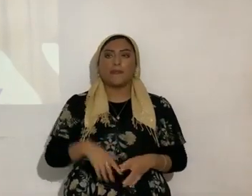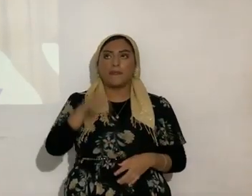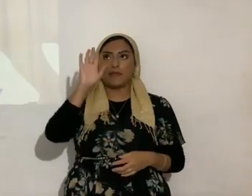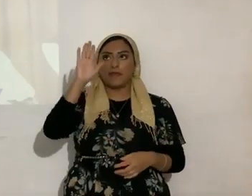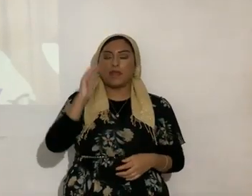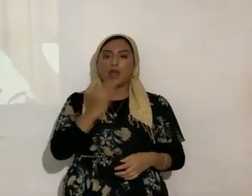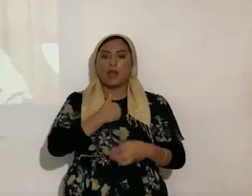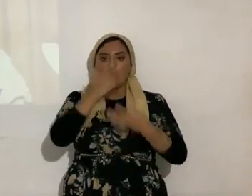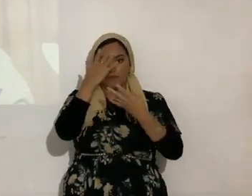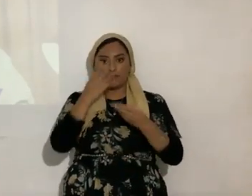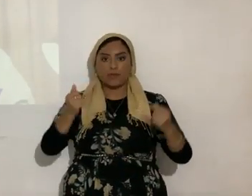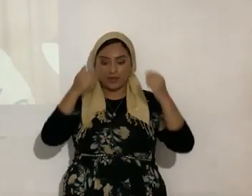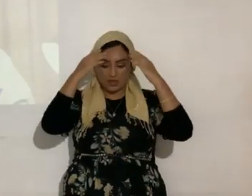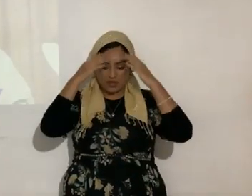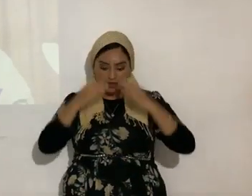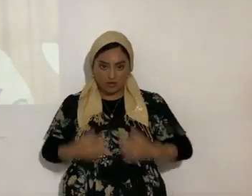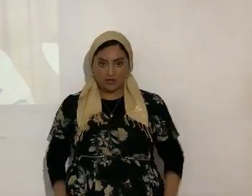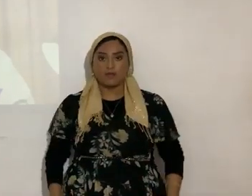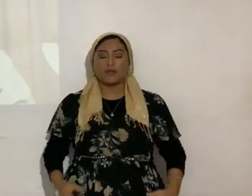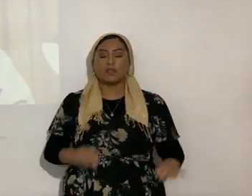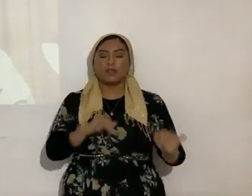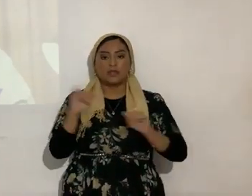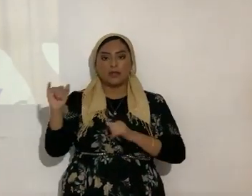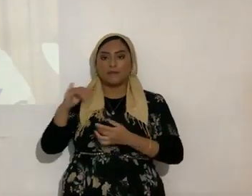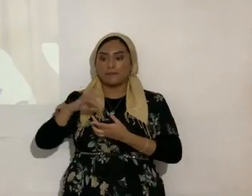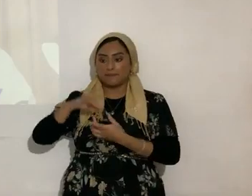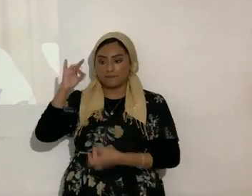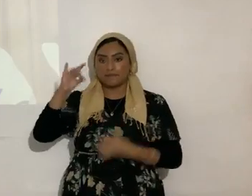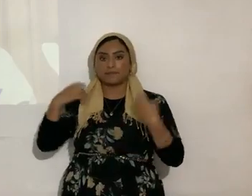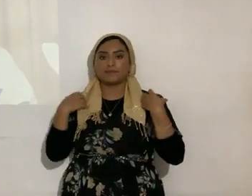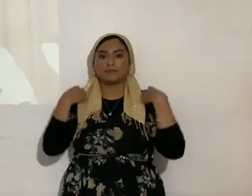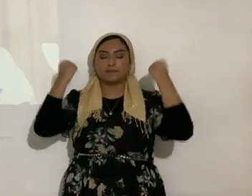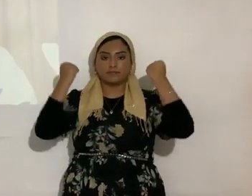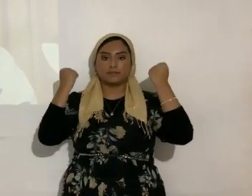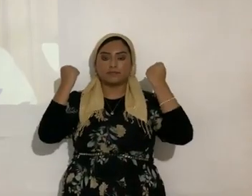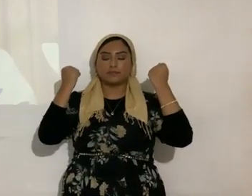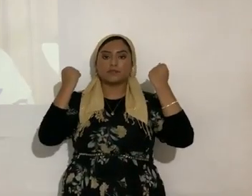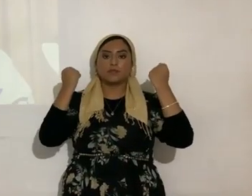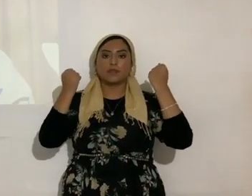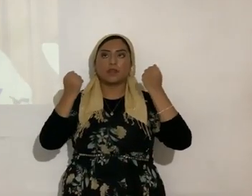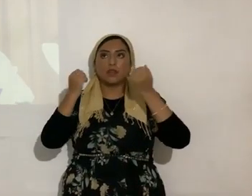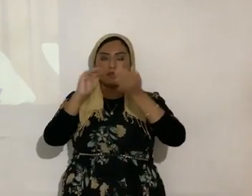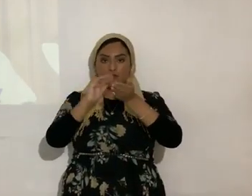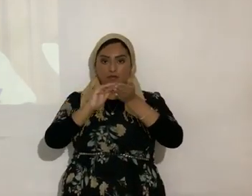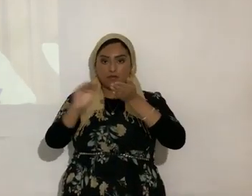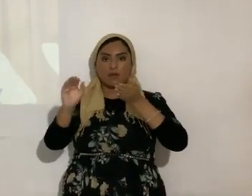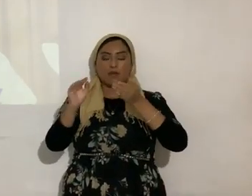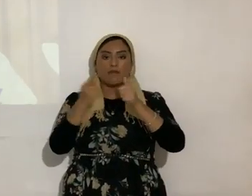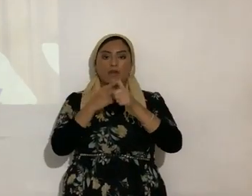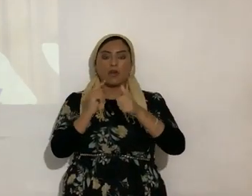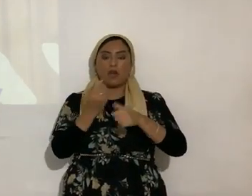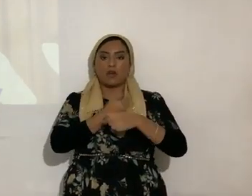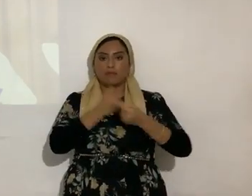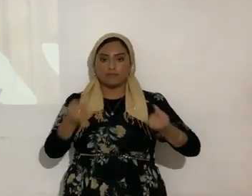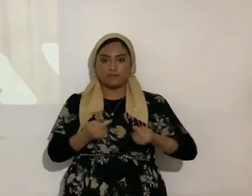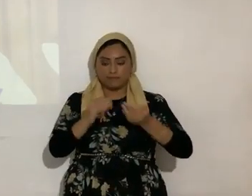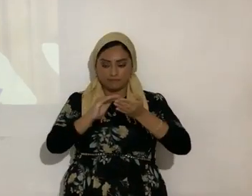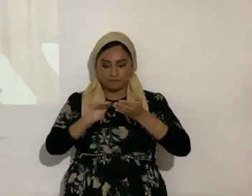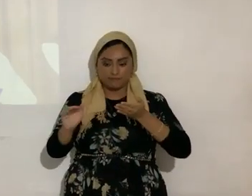sanador físico, sanador espiritual, ¿de acuerdo?, nos perdona, en primer lugar, los pecados, todos nuestros pecados.